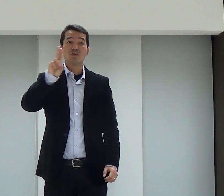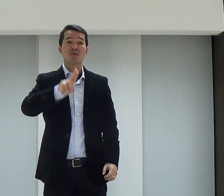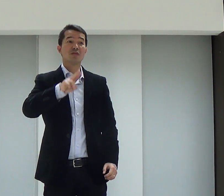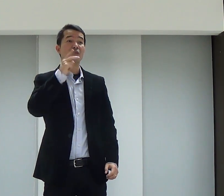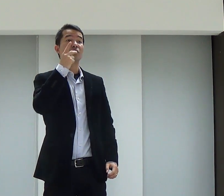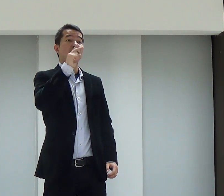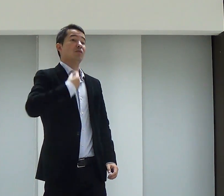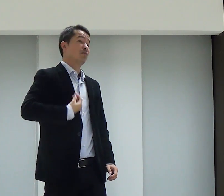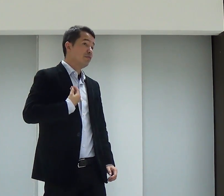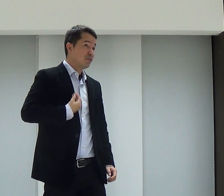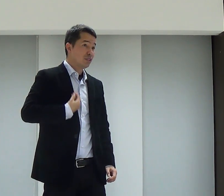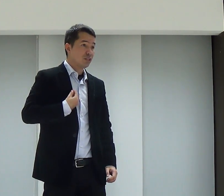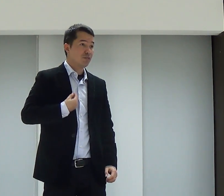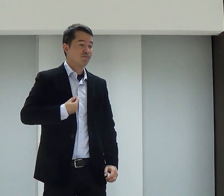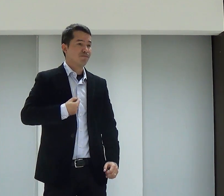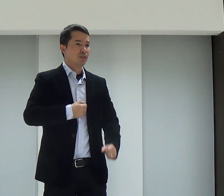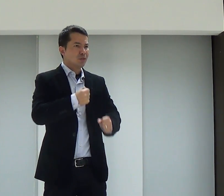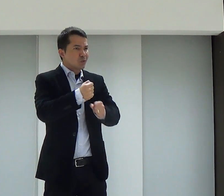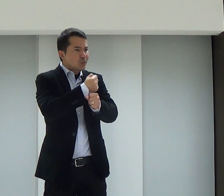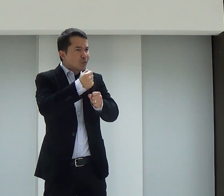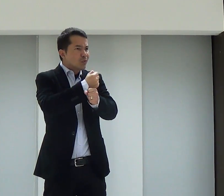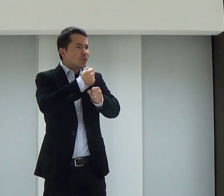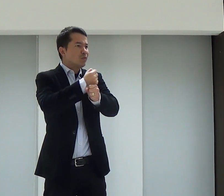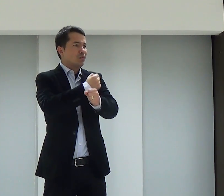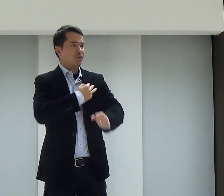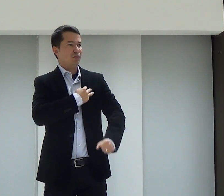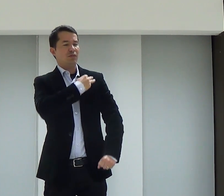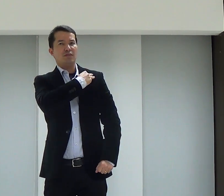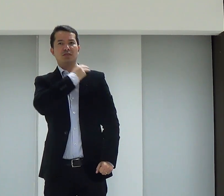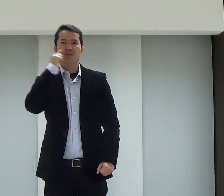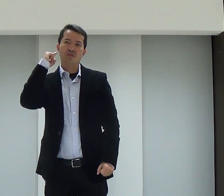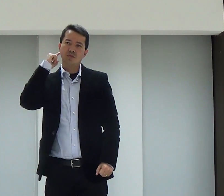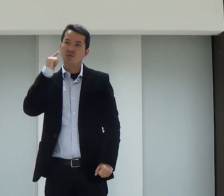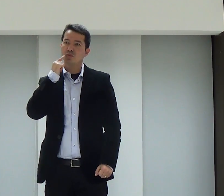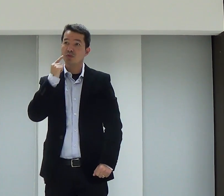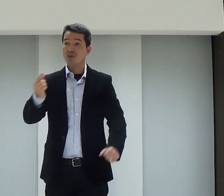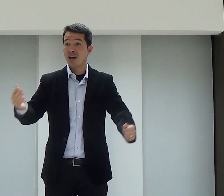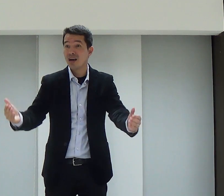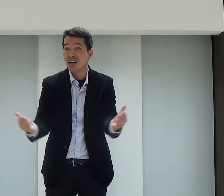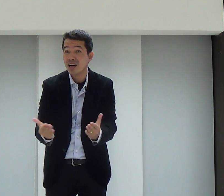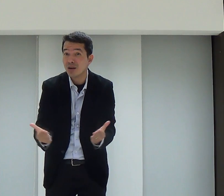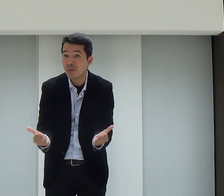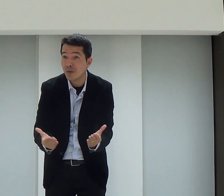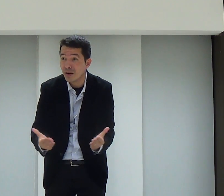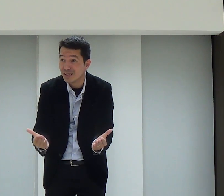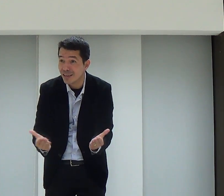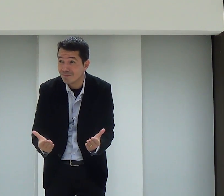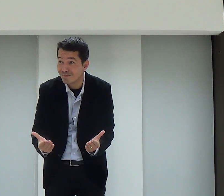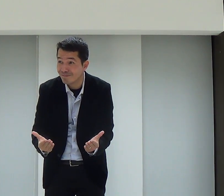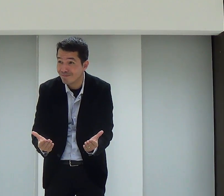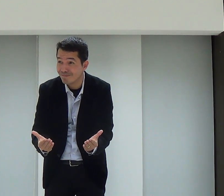Deus use a sua vida para estar construindo essa história do Ministério de Consumos, agora,